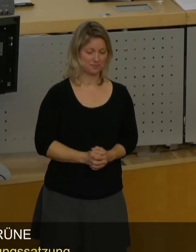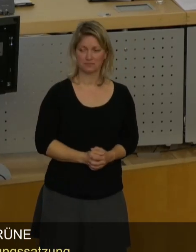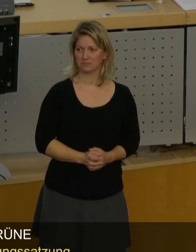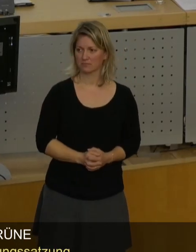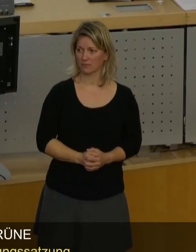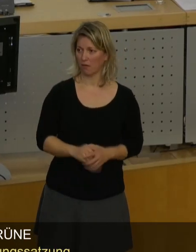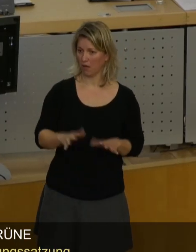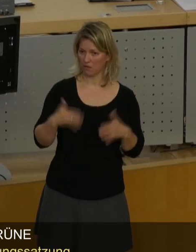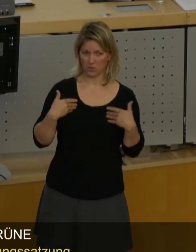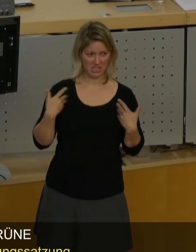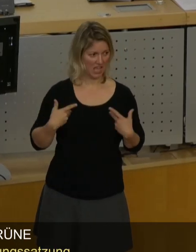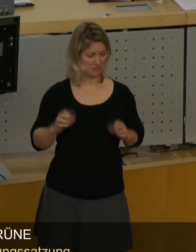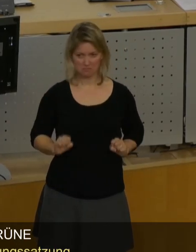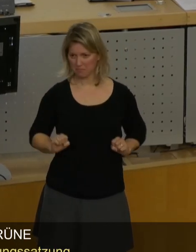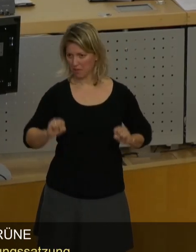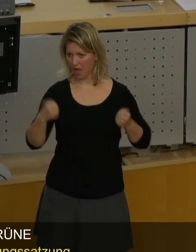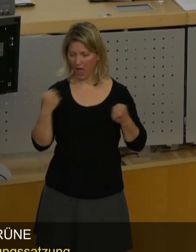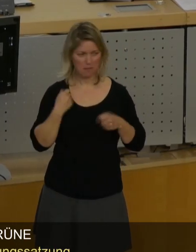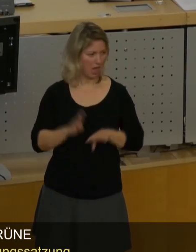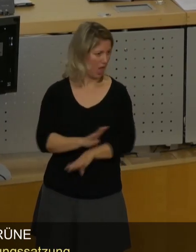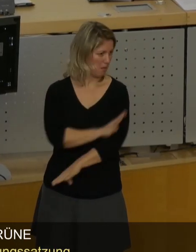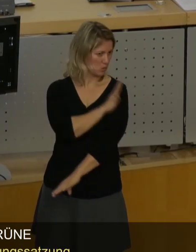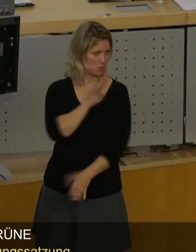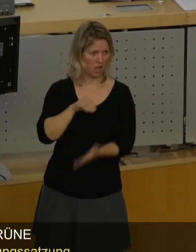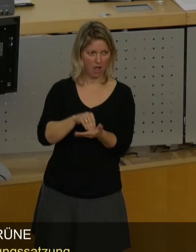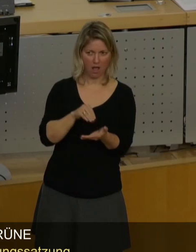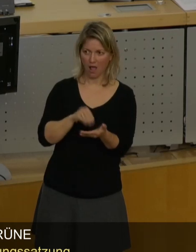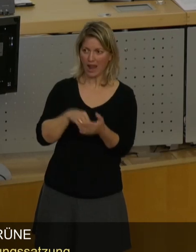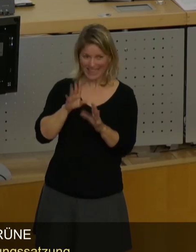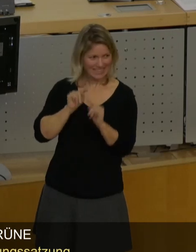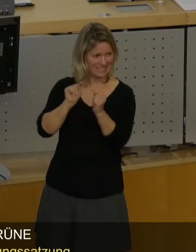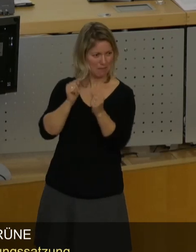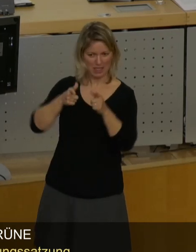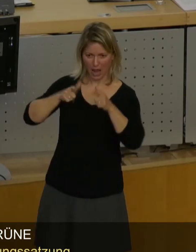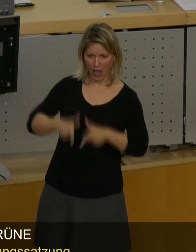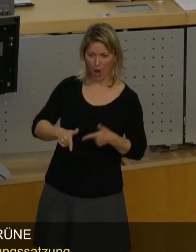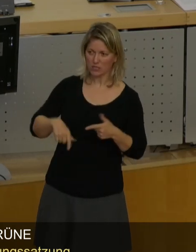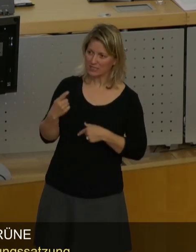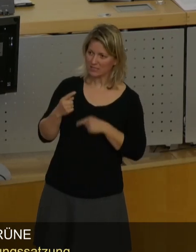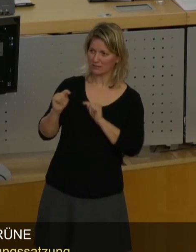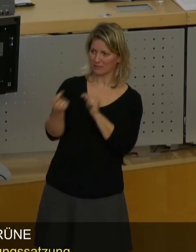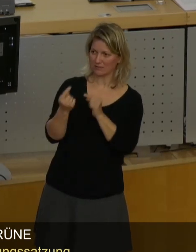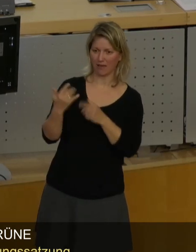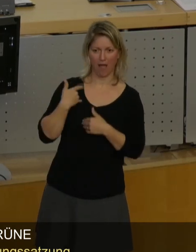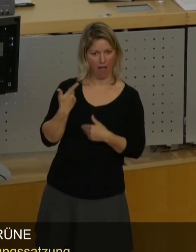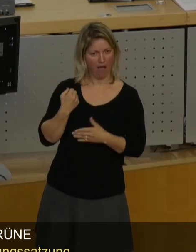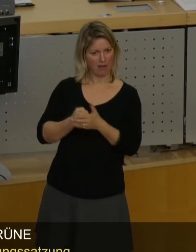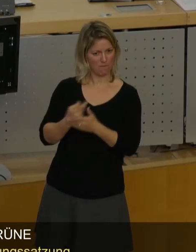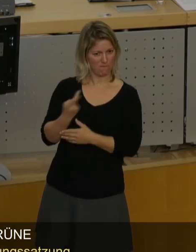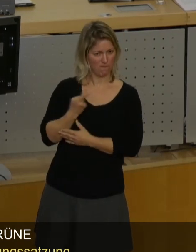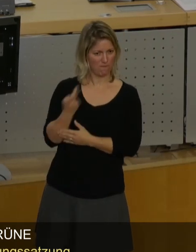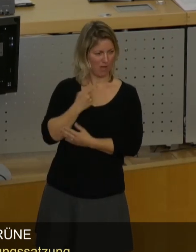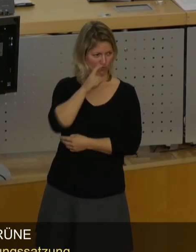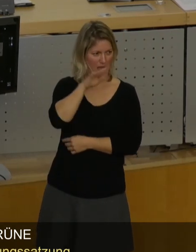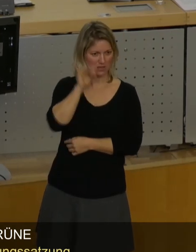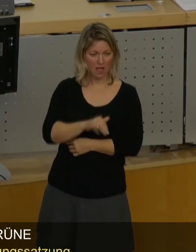jetzt so engagiert und so emotional in diese Debatte einsteigen. Es freut mich wirklich. Es macht ja immer Spaß, mit Ihnen zu kämpfeln. Aber